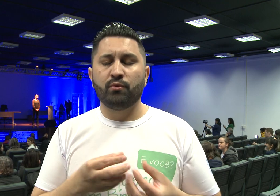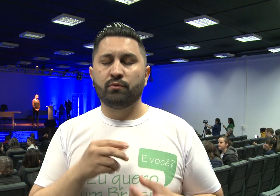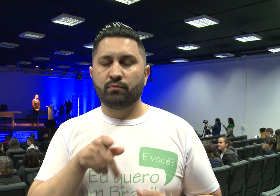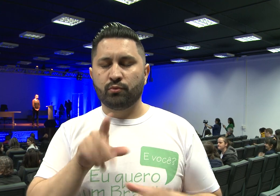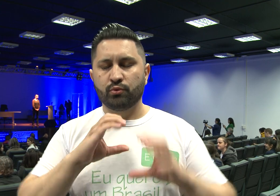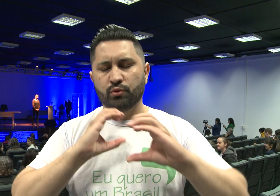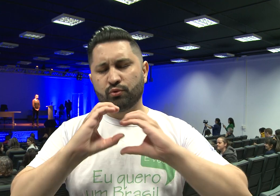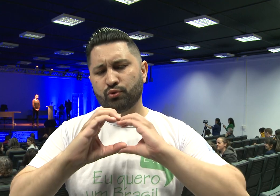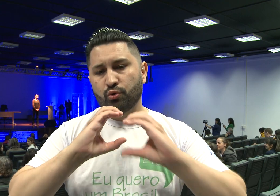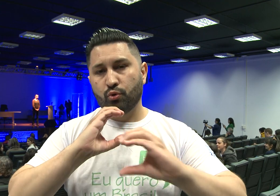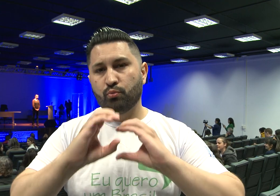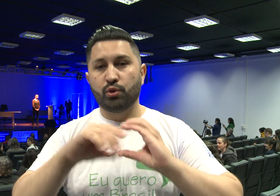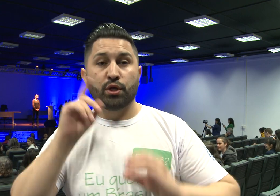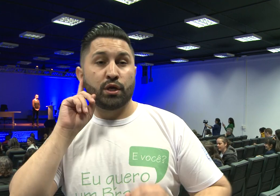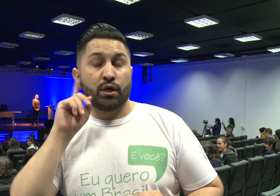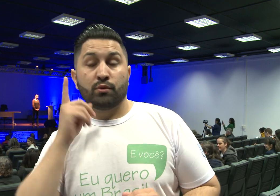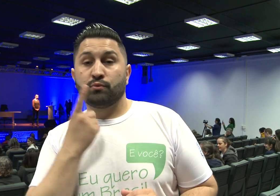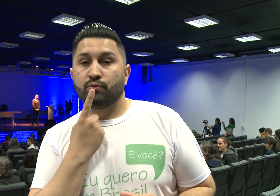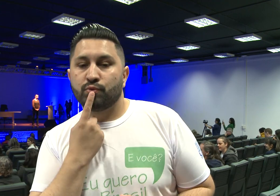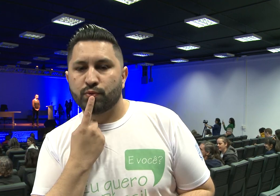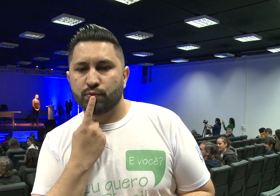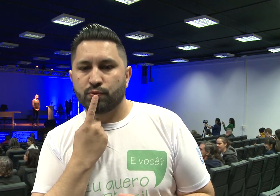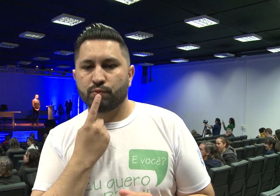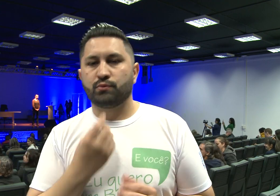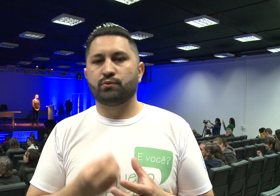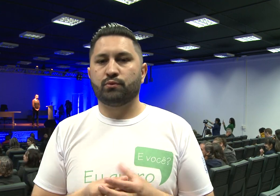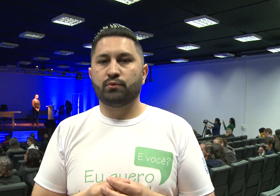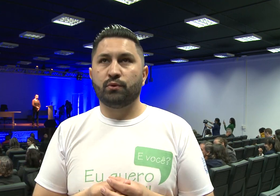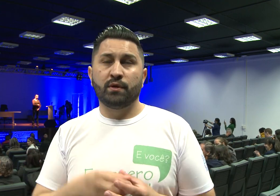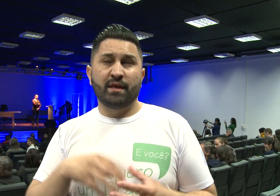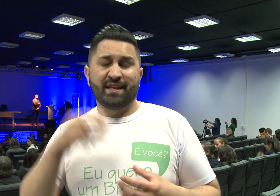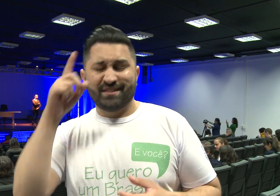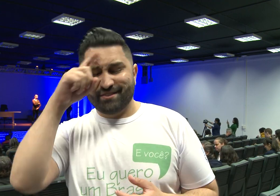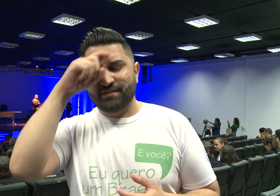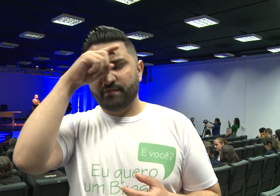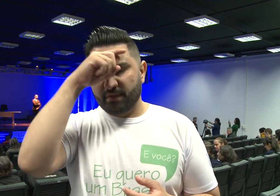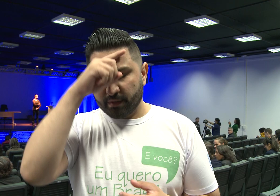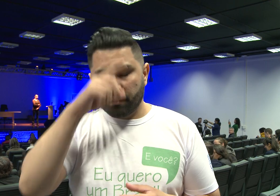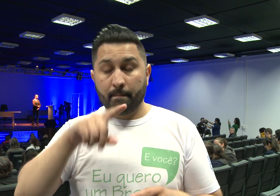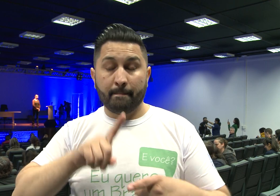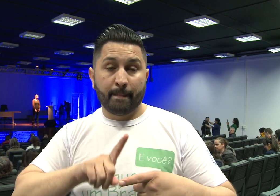muitas... A comunicação com o surdo é difícil.